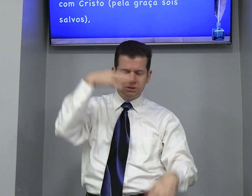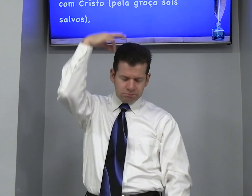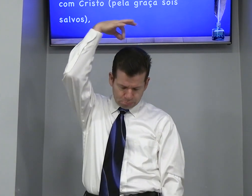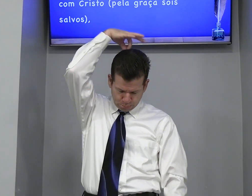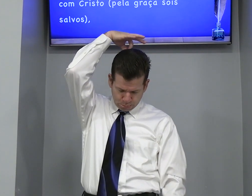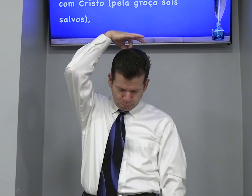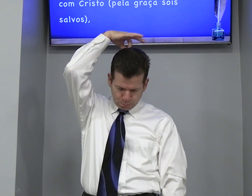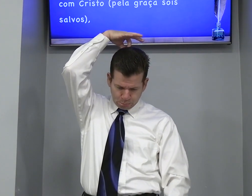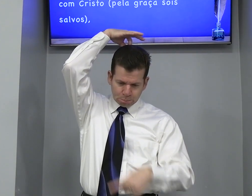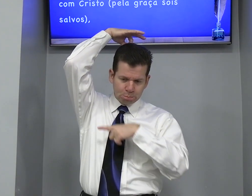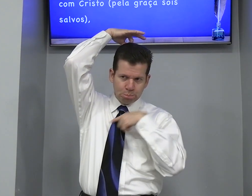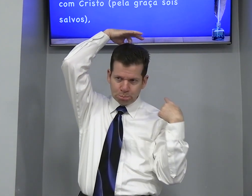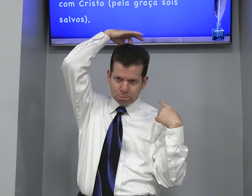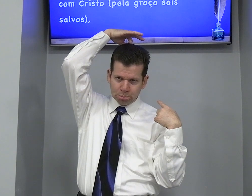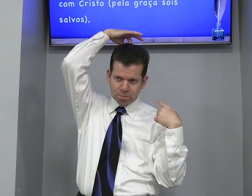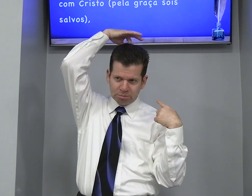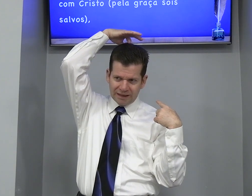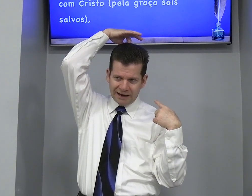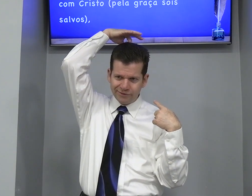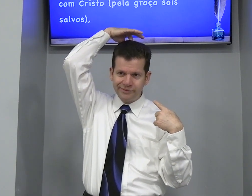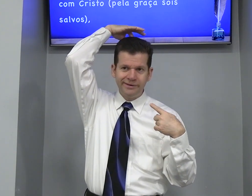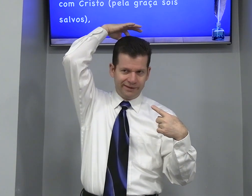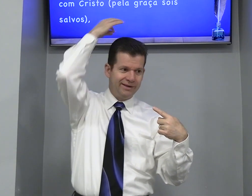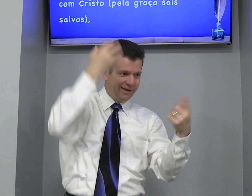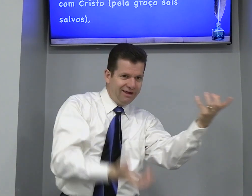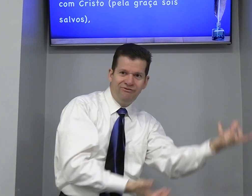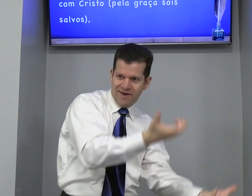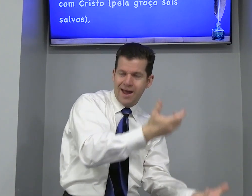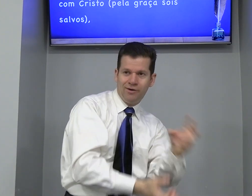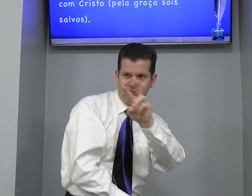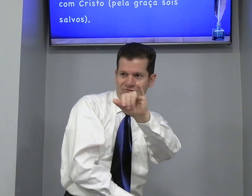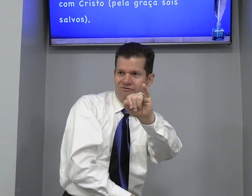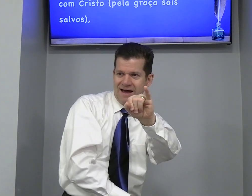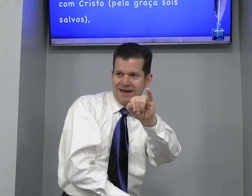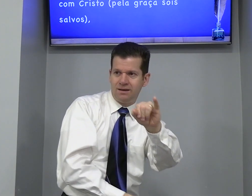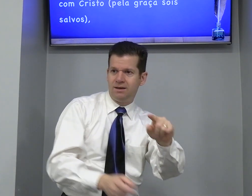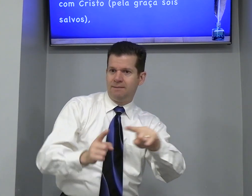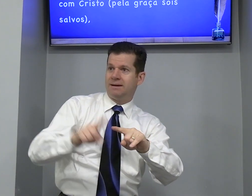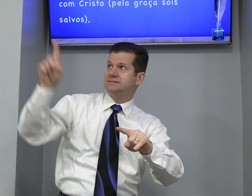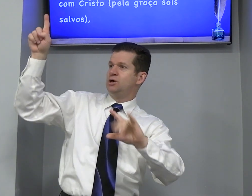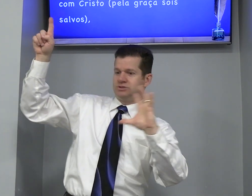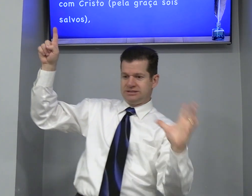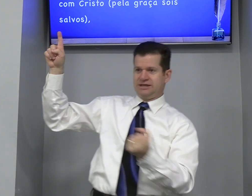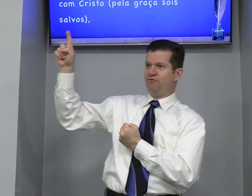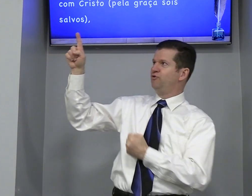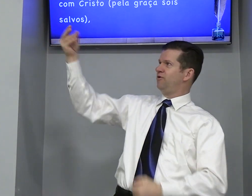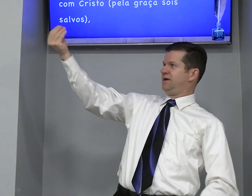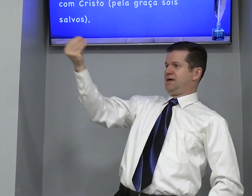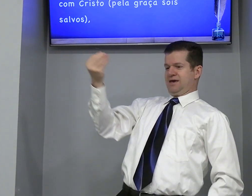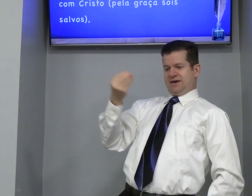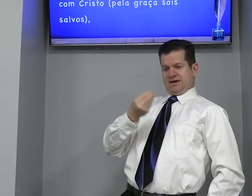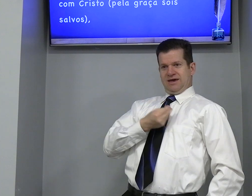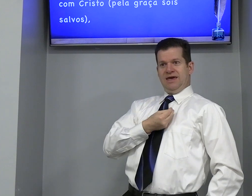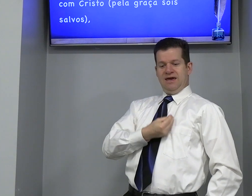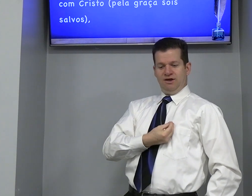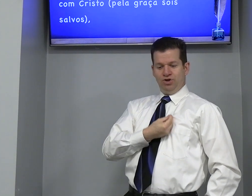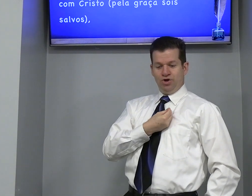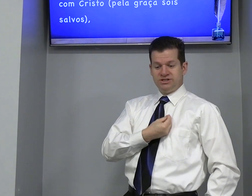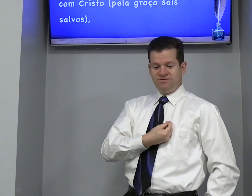Certo? Inferno Vai Mas Deus Salvou E nos